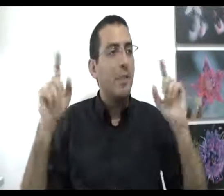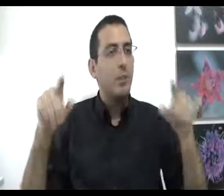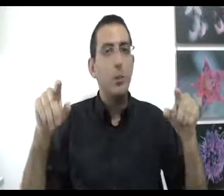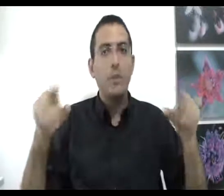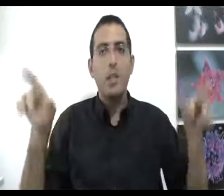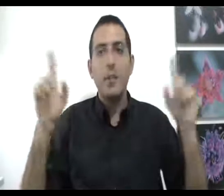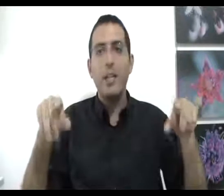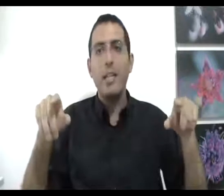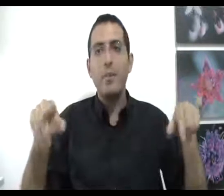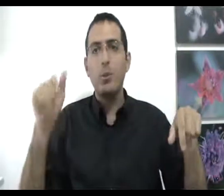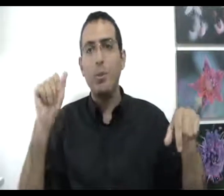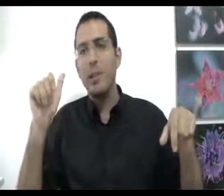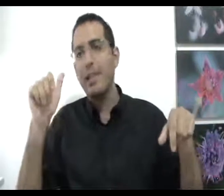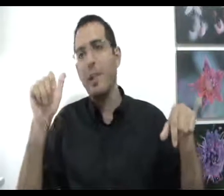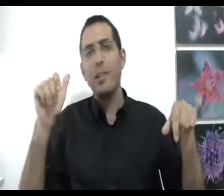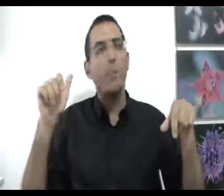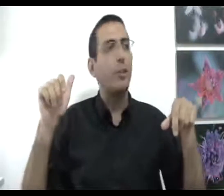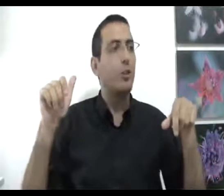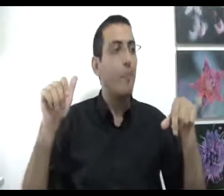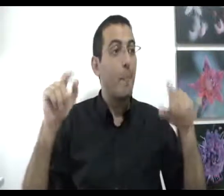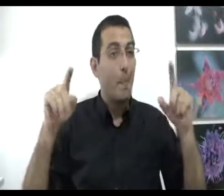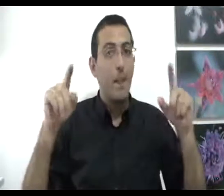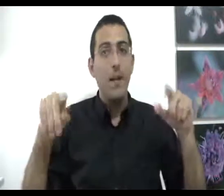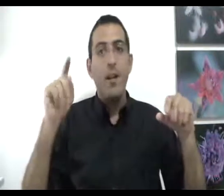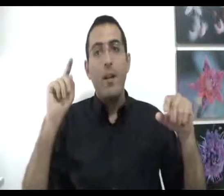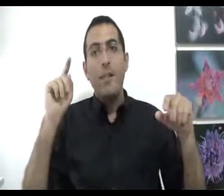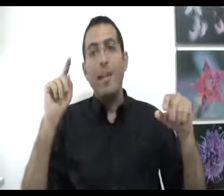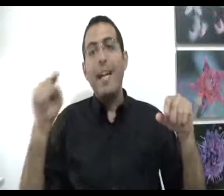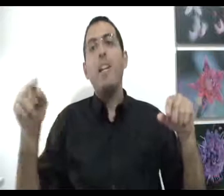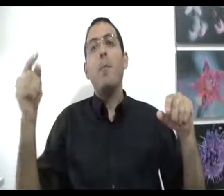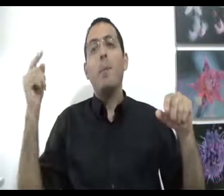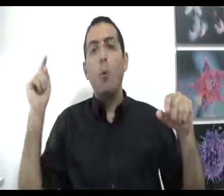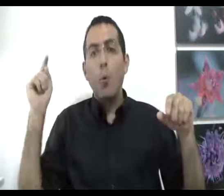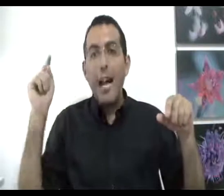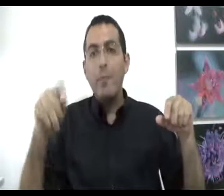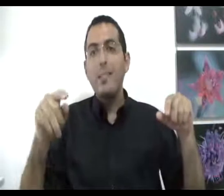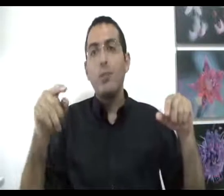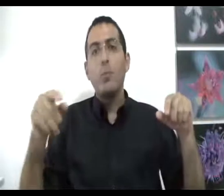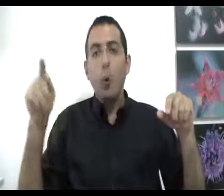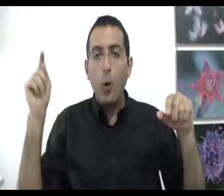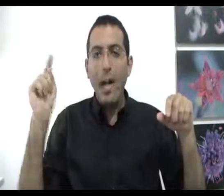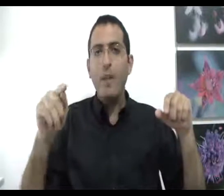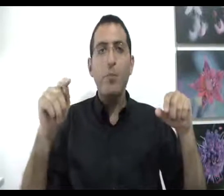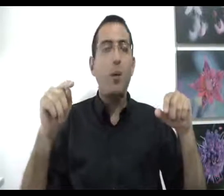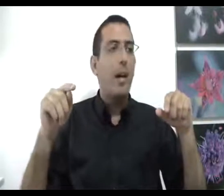ממציאות אם אתה לא אבין חלק המציאות זה לא שאתה עצמך טיפש ולכן מוכרויה במציאות, מוכרח עבורך